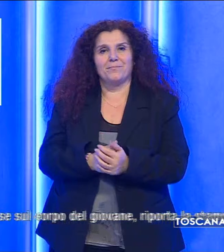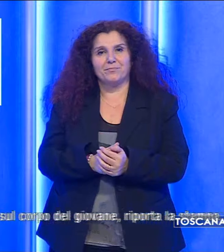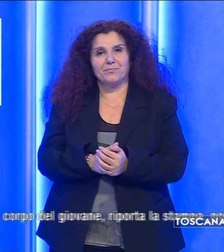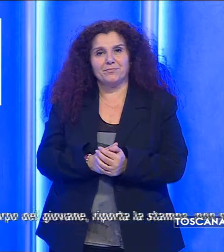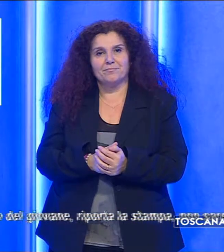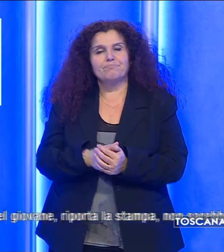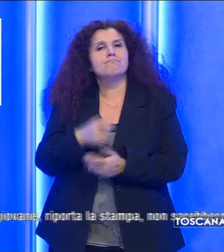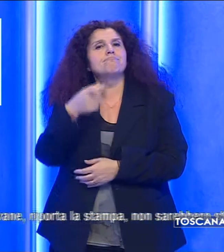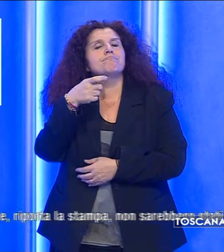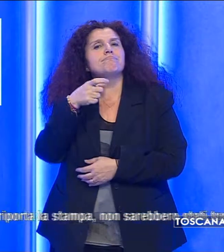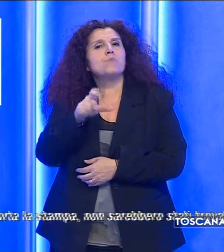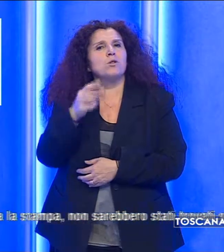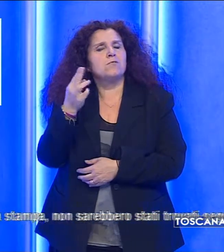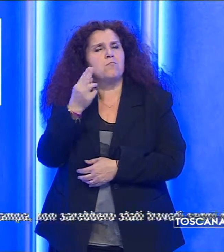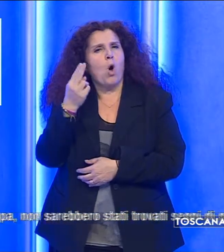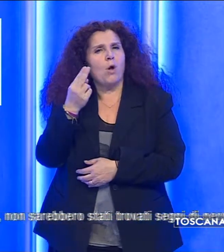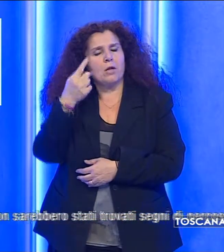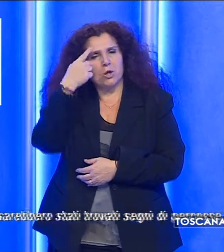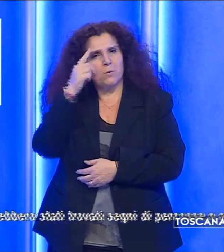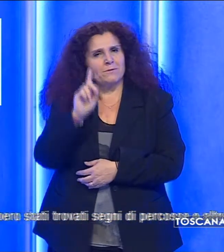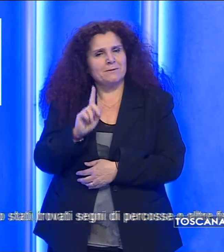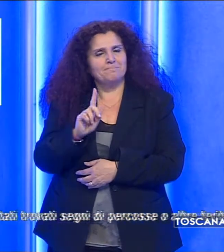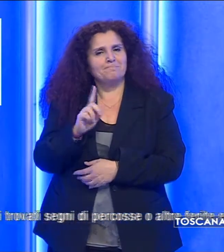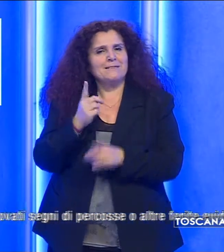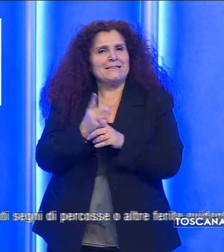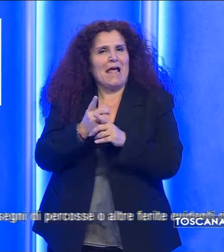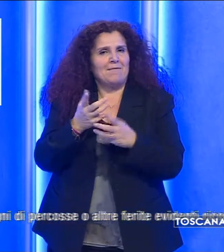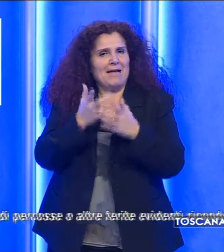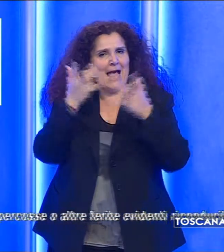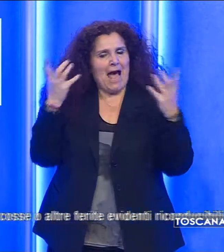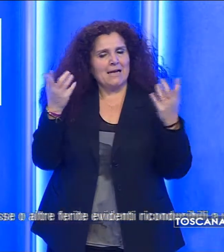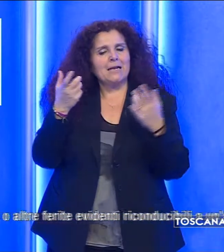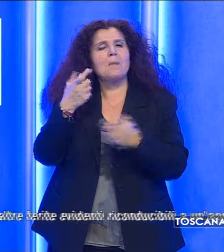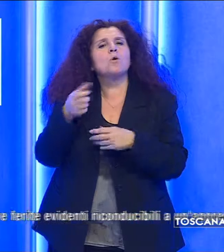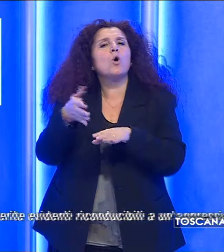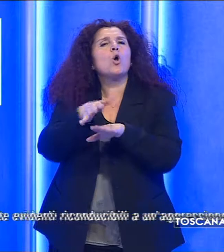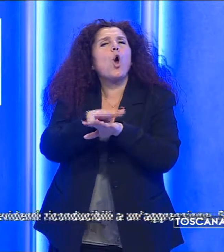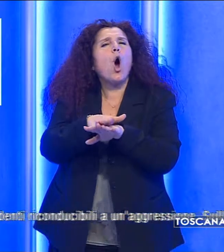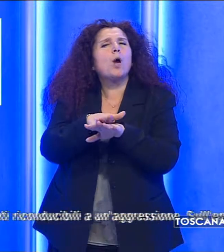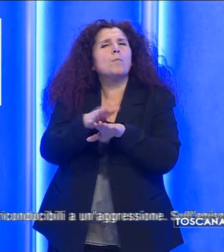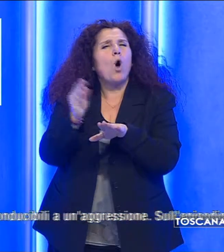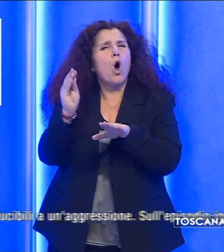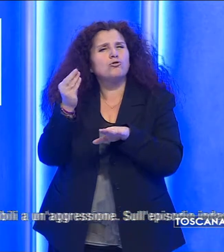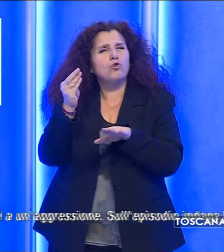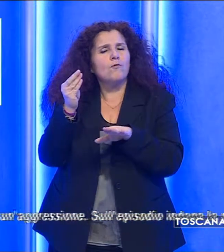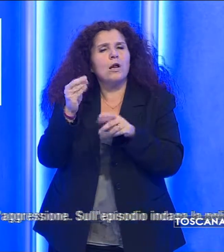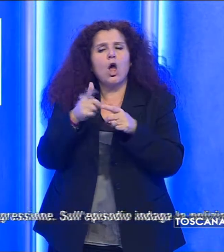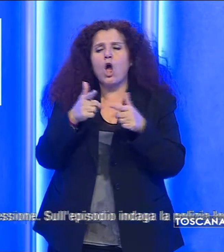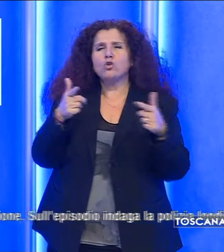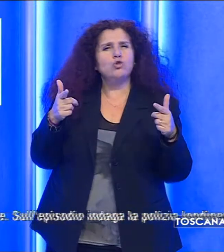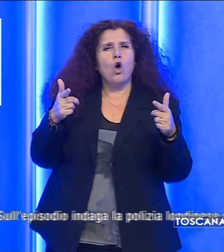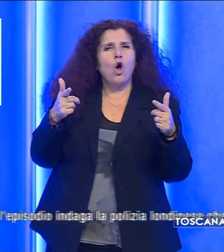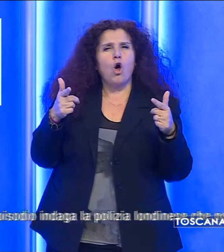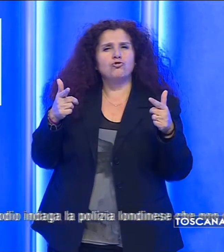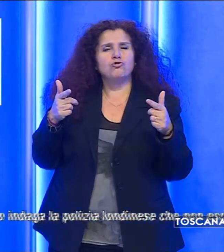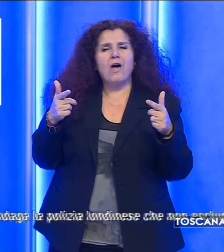Le cause del decesso non sono ancora state chiarite anche se sul corpo del giovane, riporta la stampa, non sarebbero stati